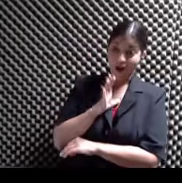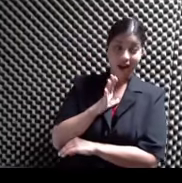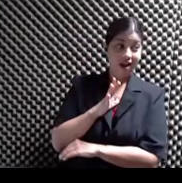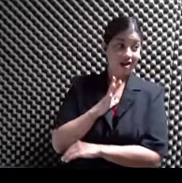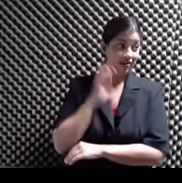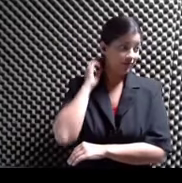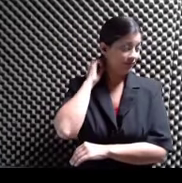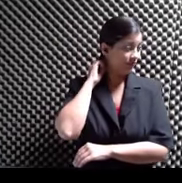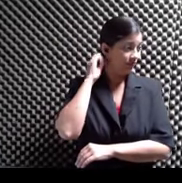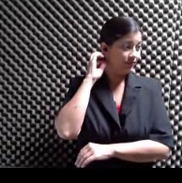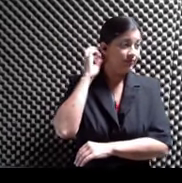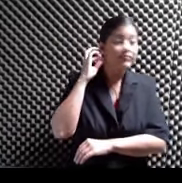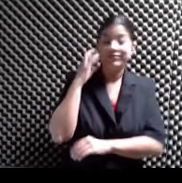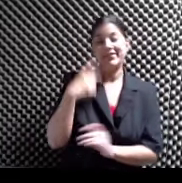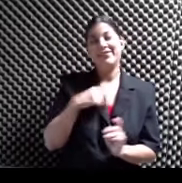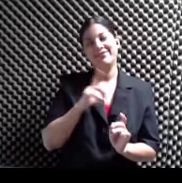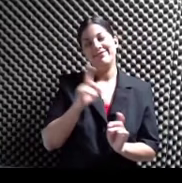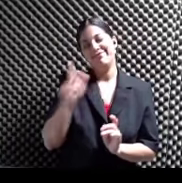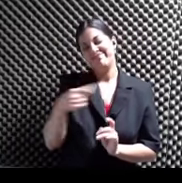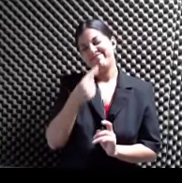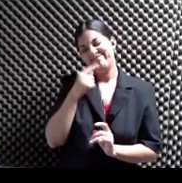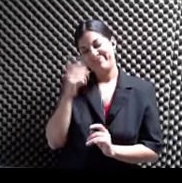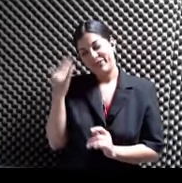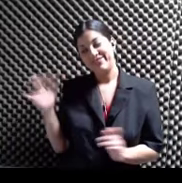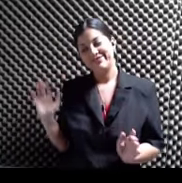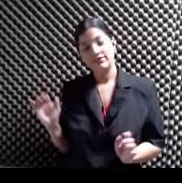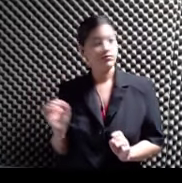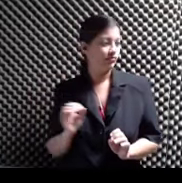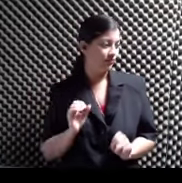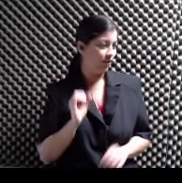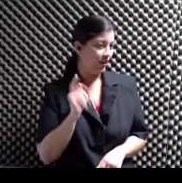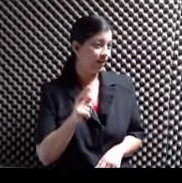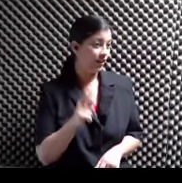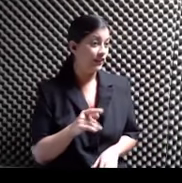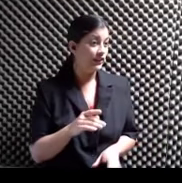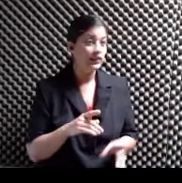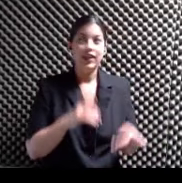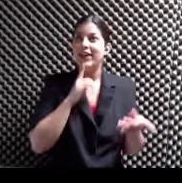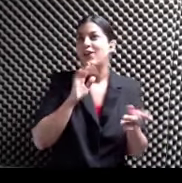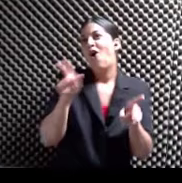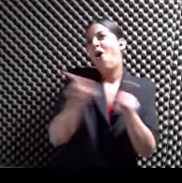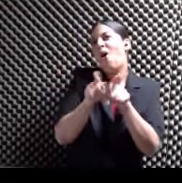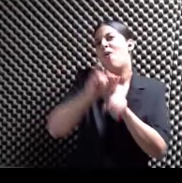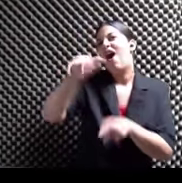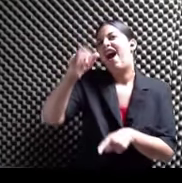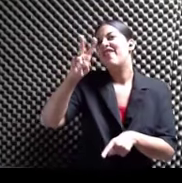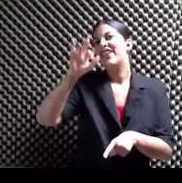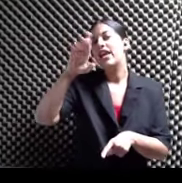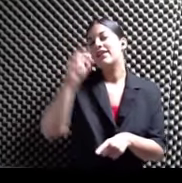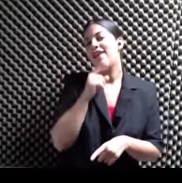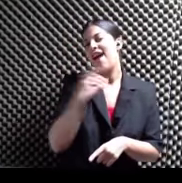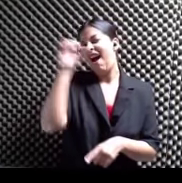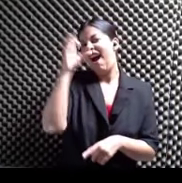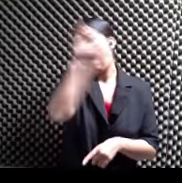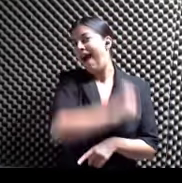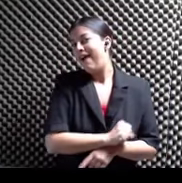ya luego Lo hablamos ¿Por qué? Ok Sí, sí, sí Ahora está como Javier Con las trivias Sí, porque Hay que tirarlo Tú vas a ver Ahorita lo